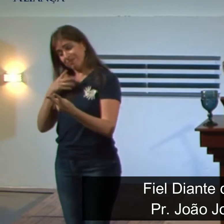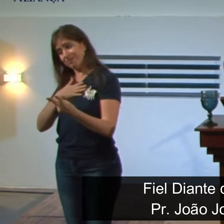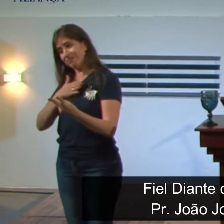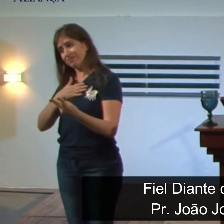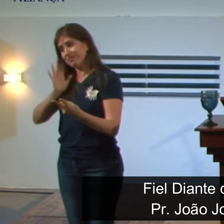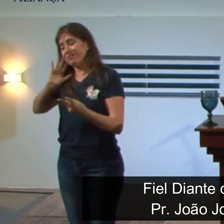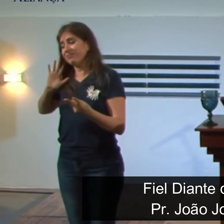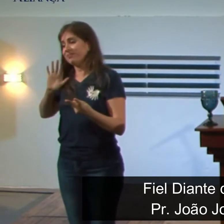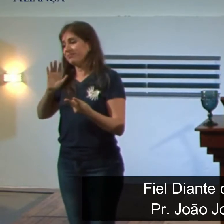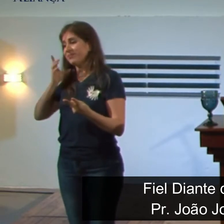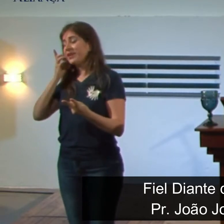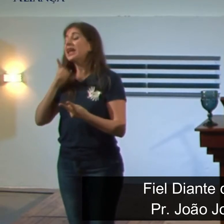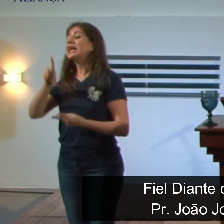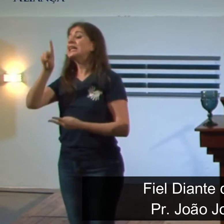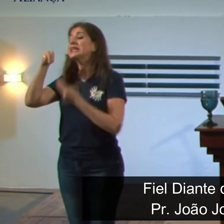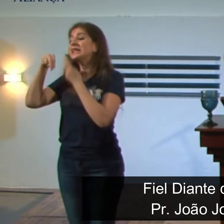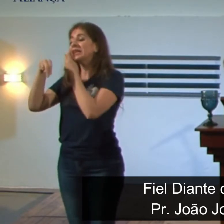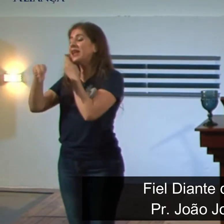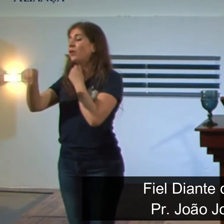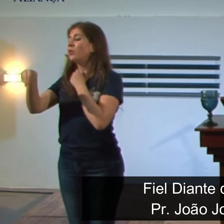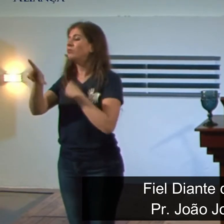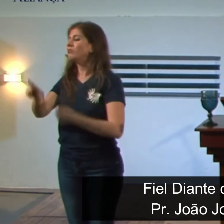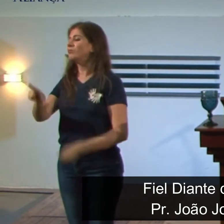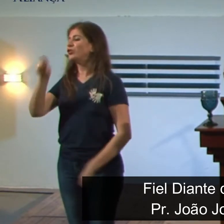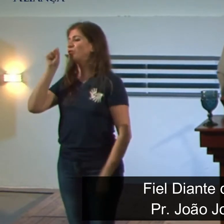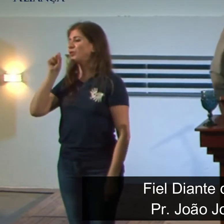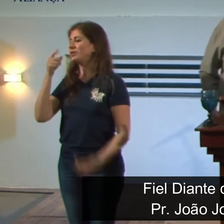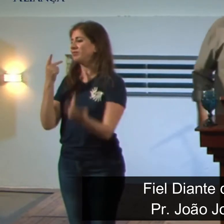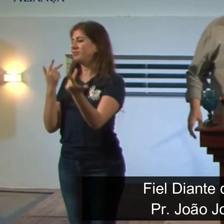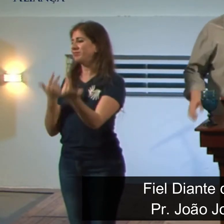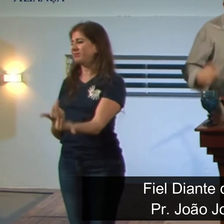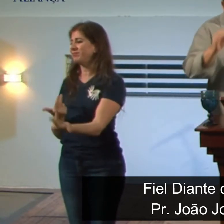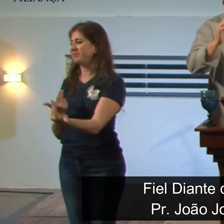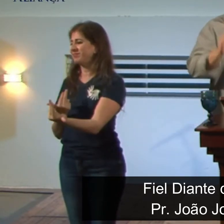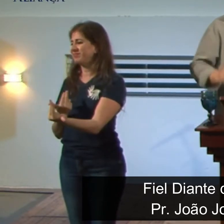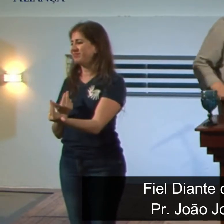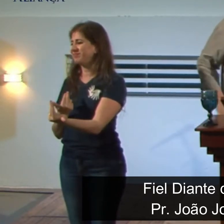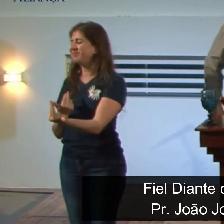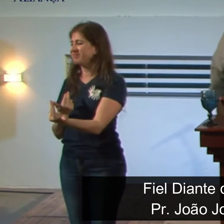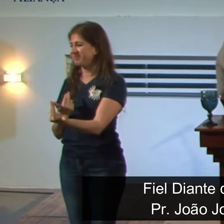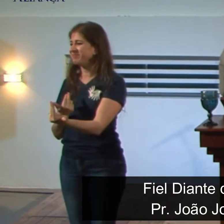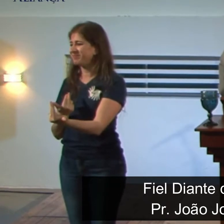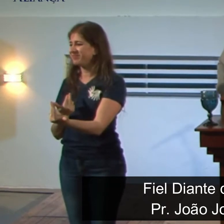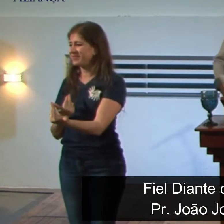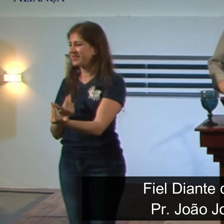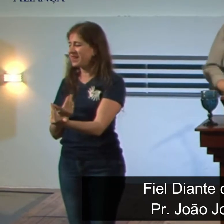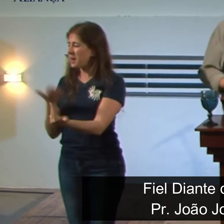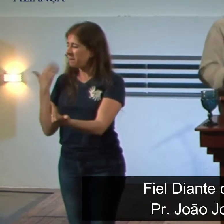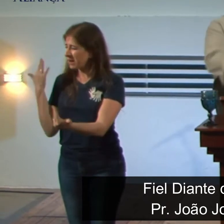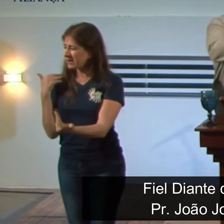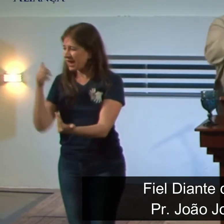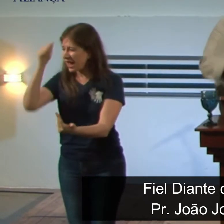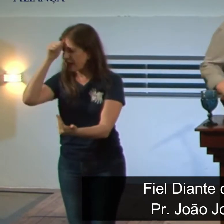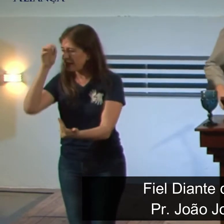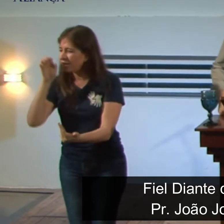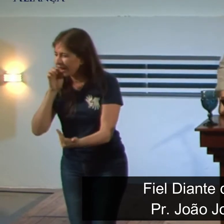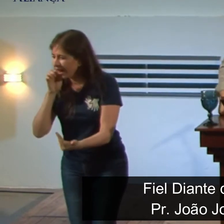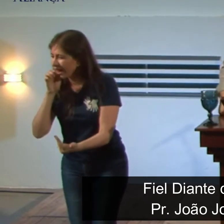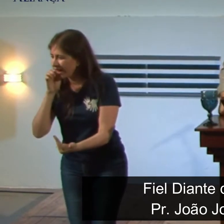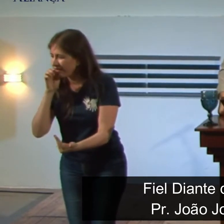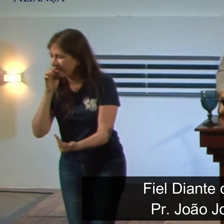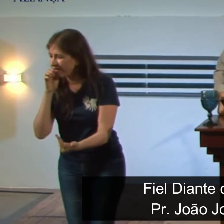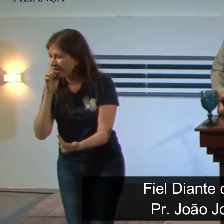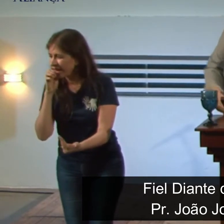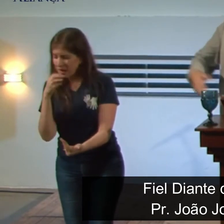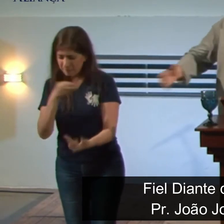Daniel tomou uma decisão. Desde a queda o príncipe desse mundo ele quer roubar a identidade do